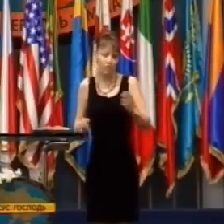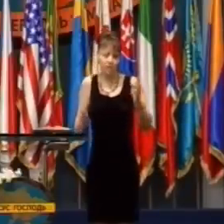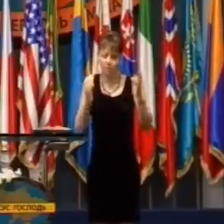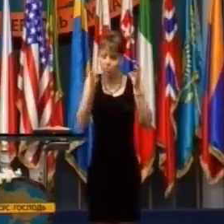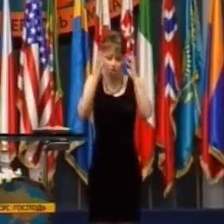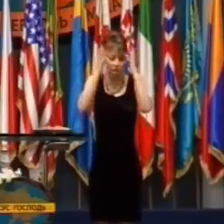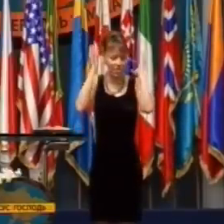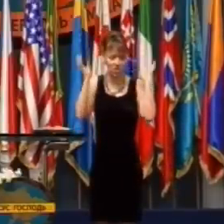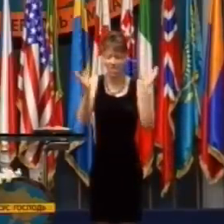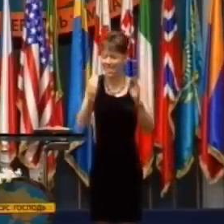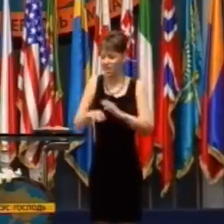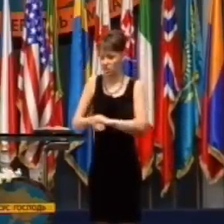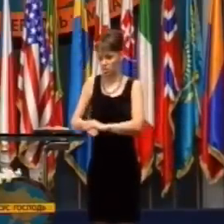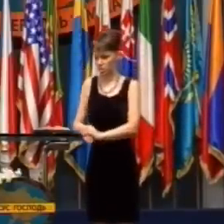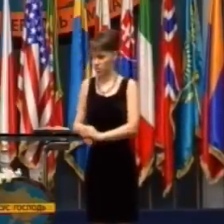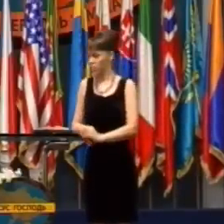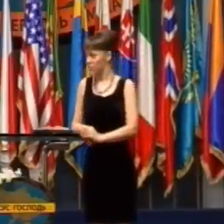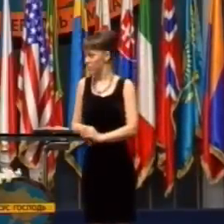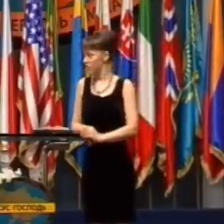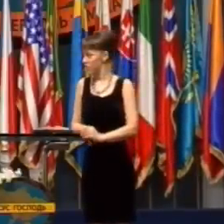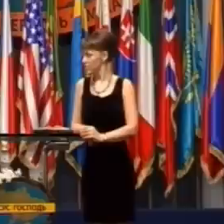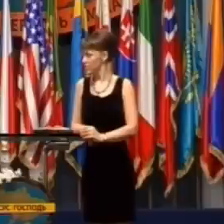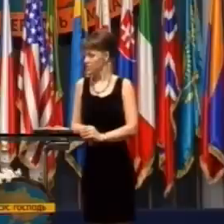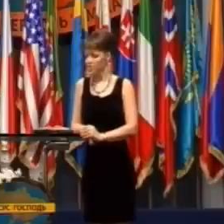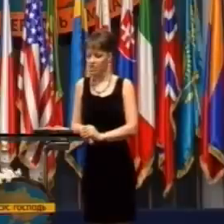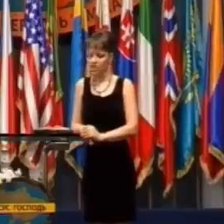Možno, že je mnoho, o čom vieš,